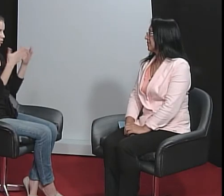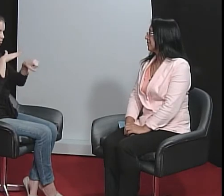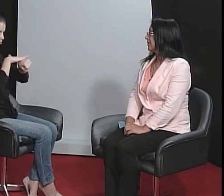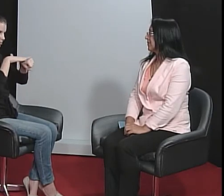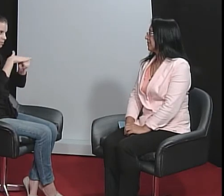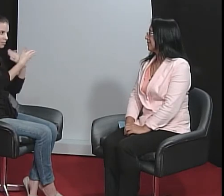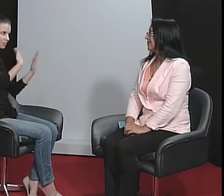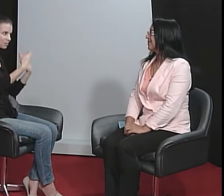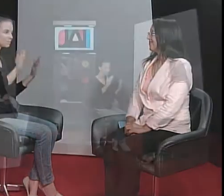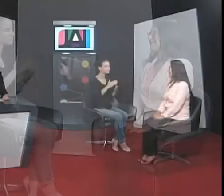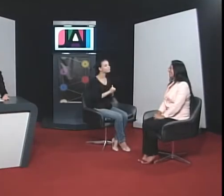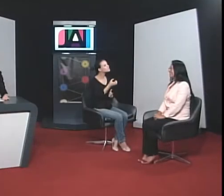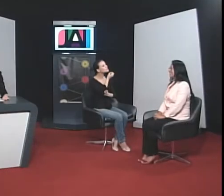Boa tarde, professora Shirley.